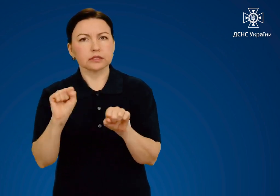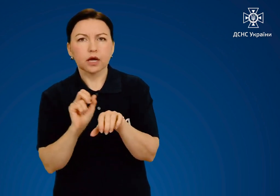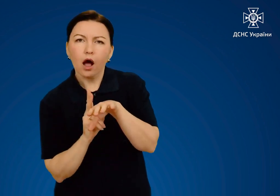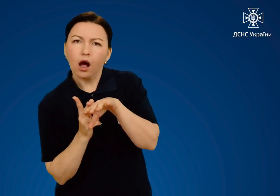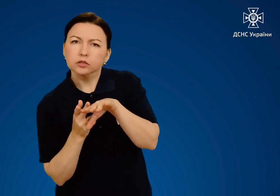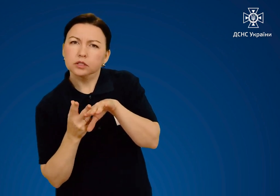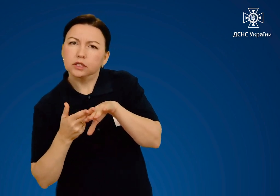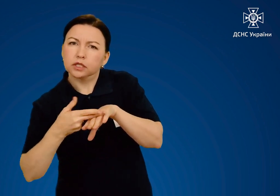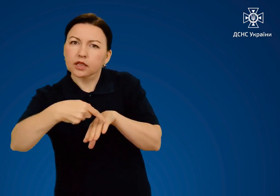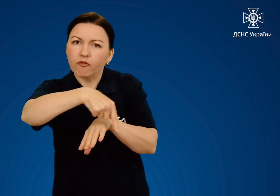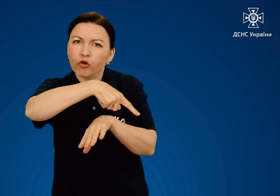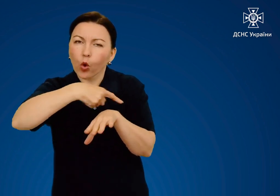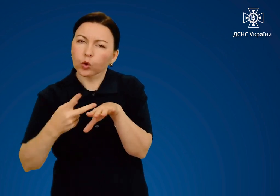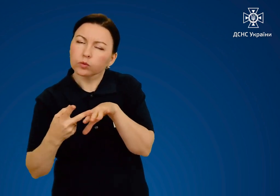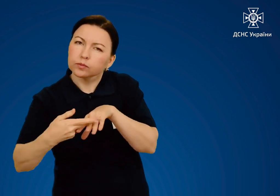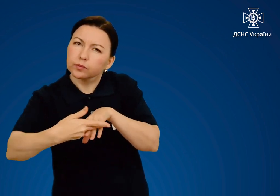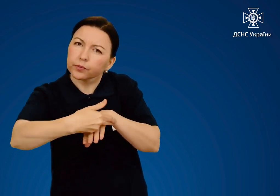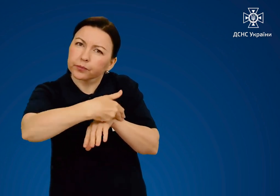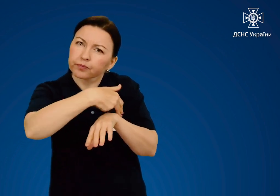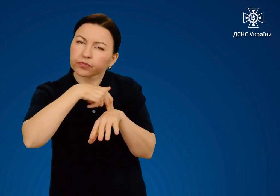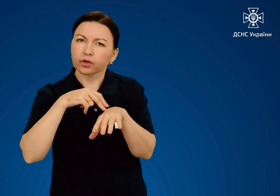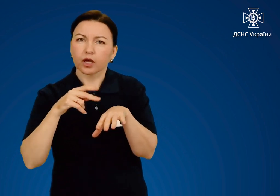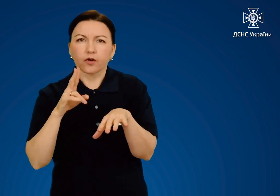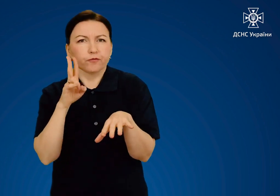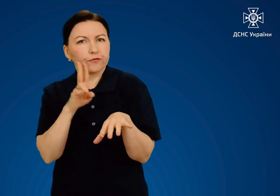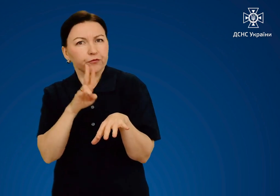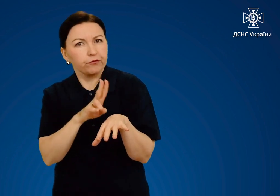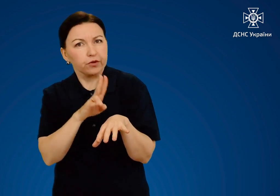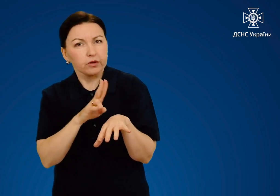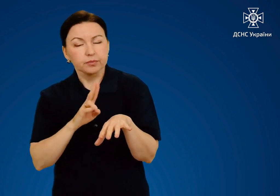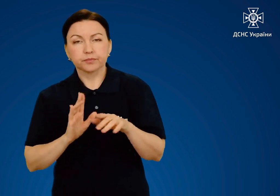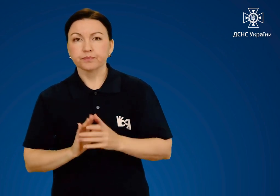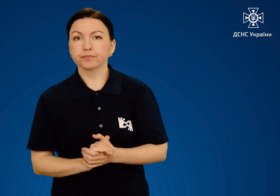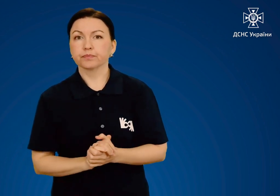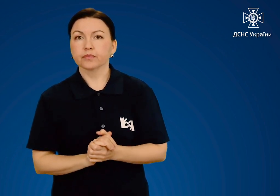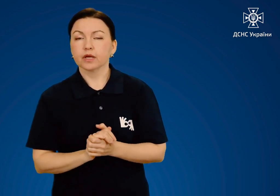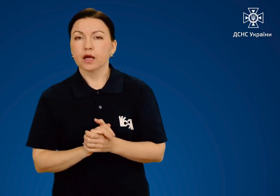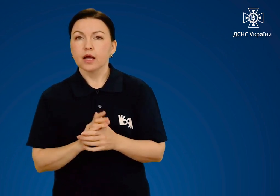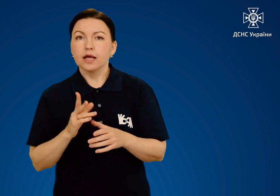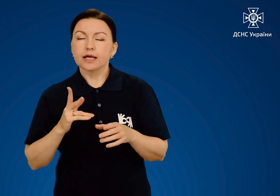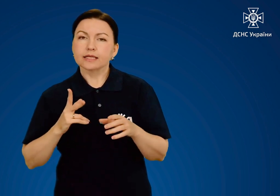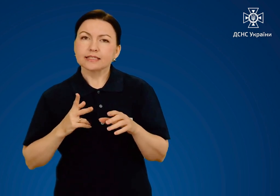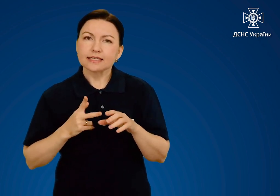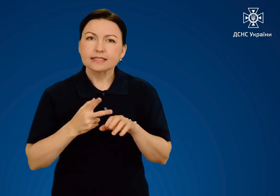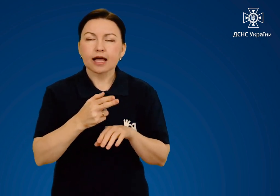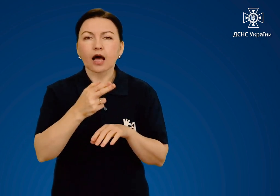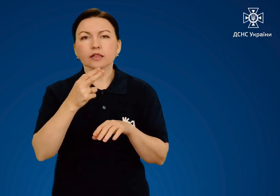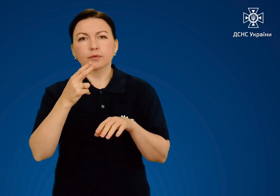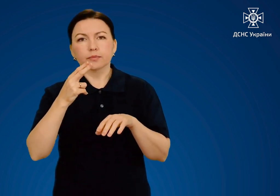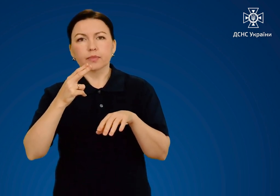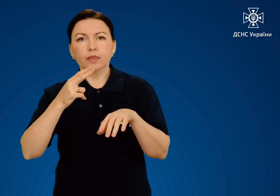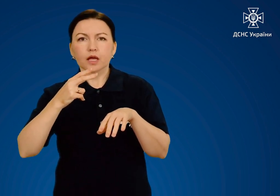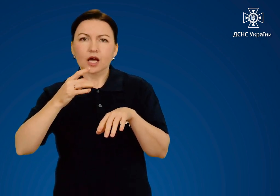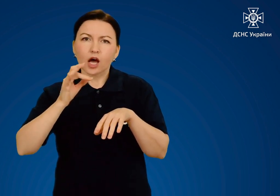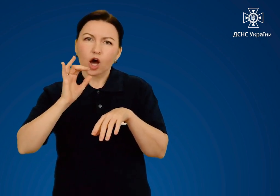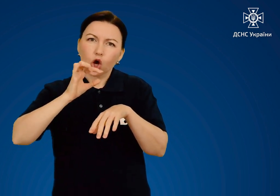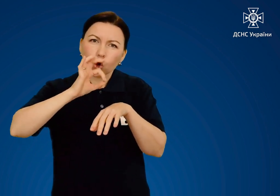зривають, а обрізають навколо і залишають на місці. Зрізати і розривати